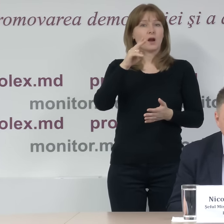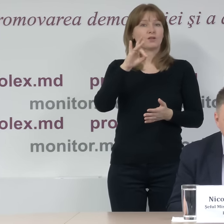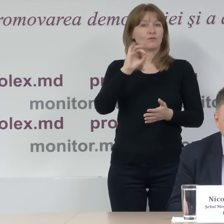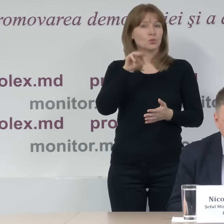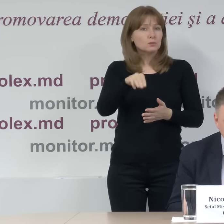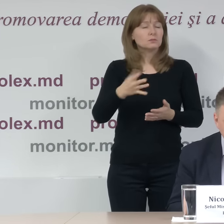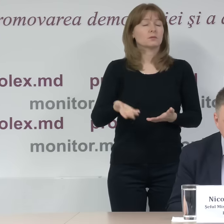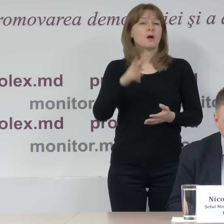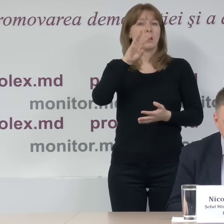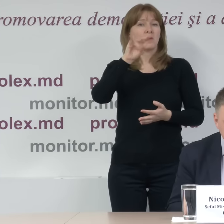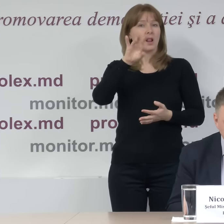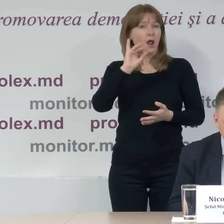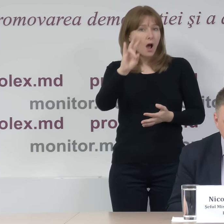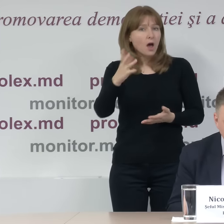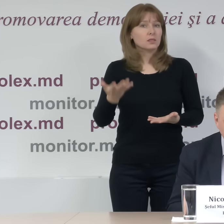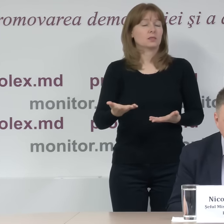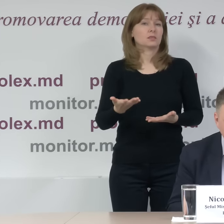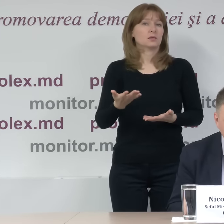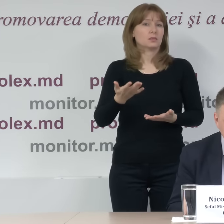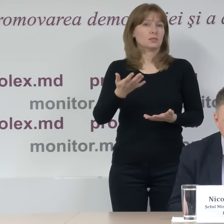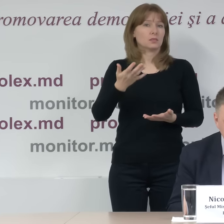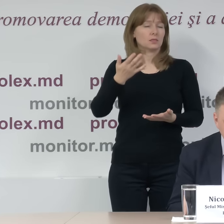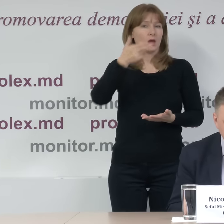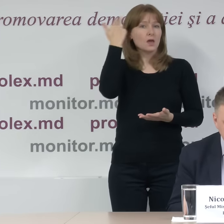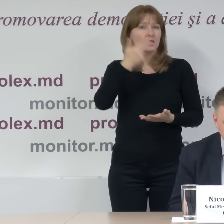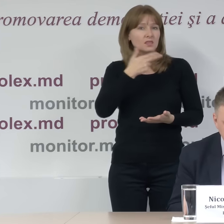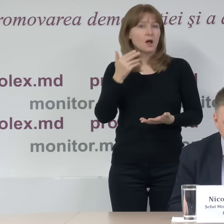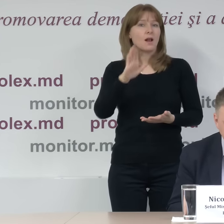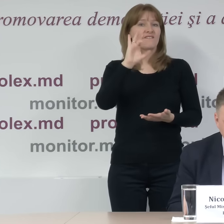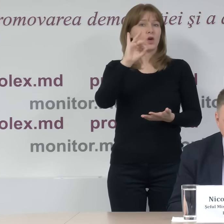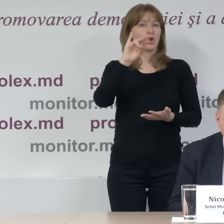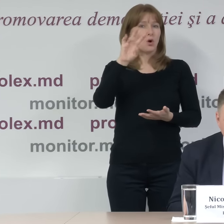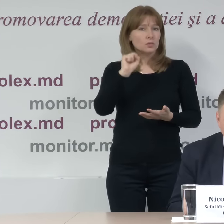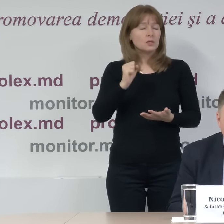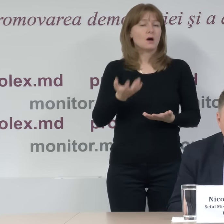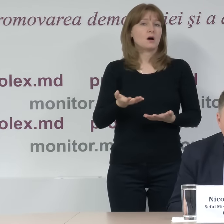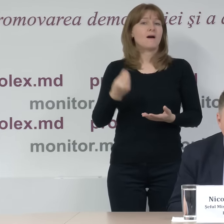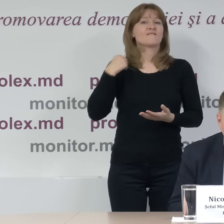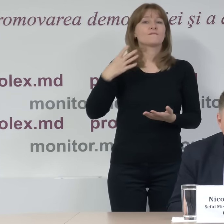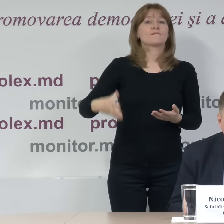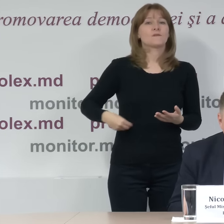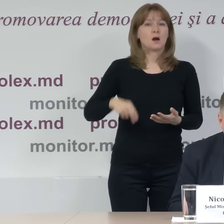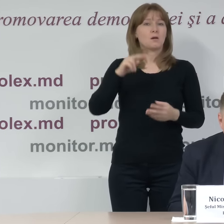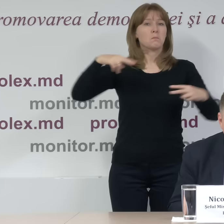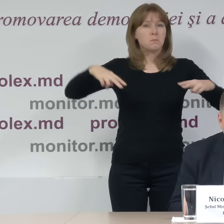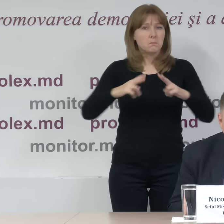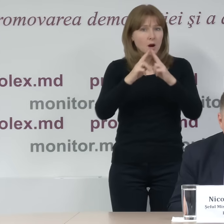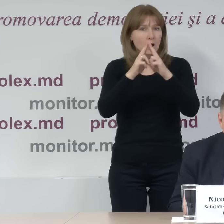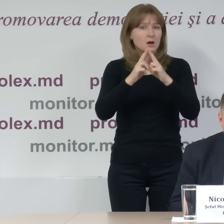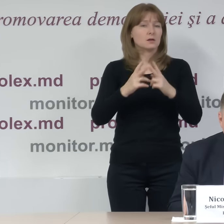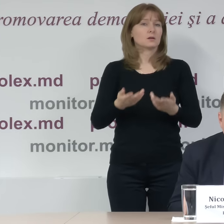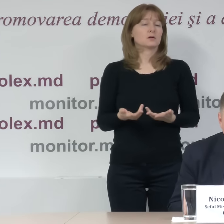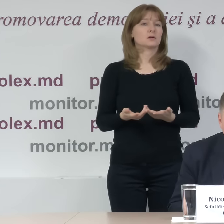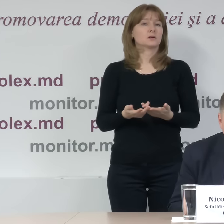Milano, secția 99, în Verona, secția 114, Republica Franceză, Paris, secția 31,